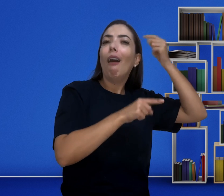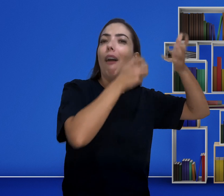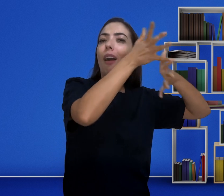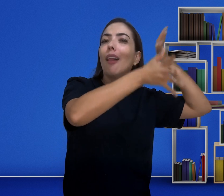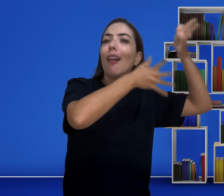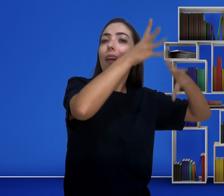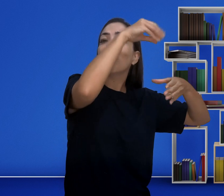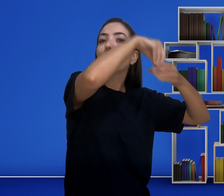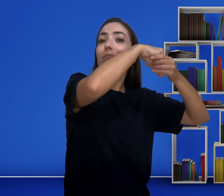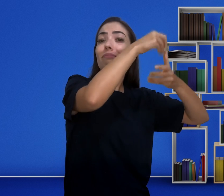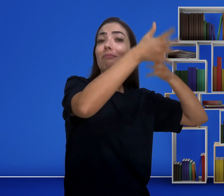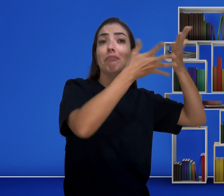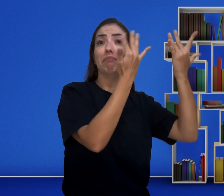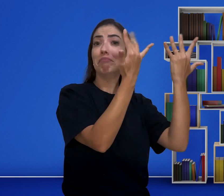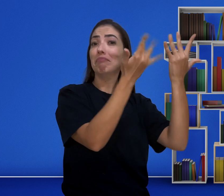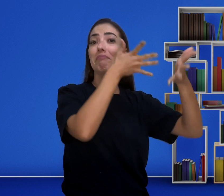suas mãos. A sinalização.